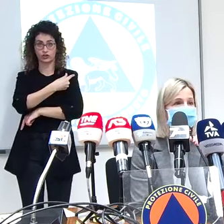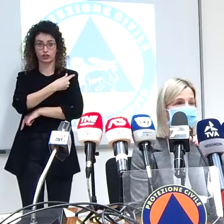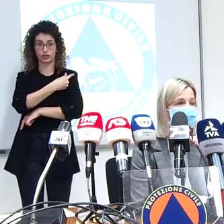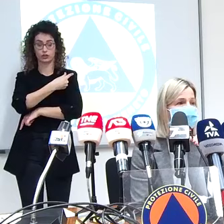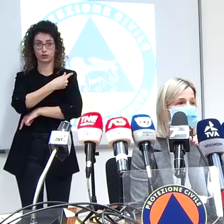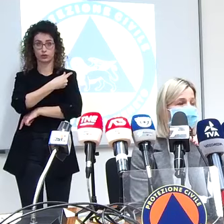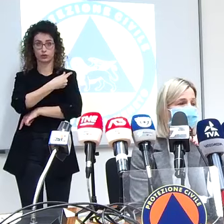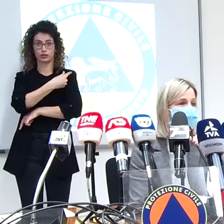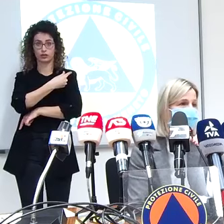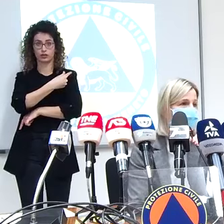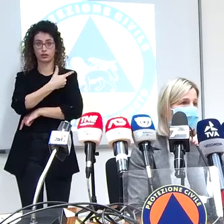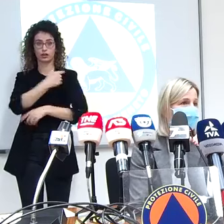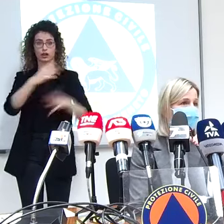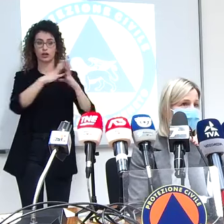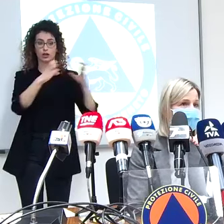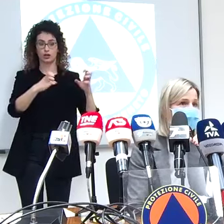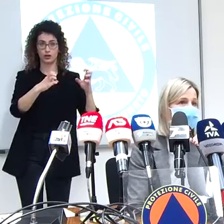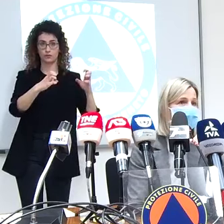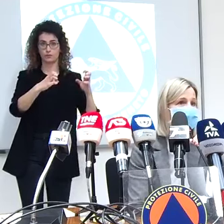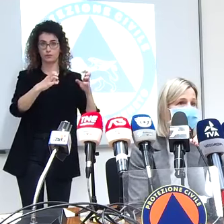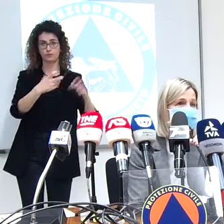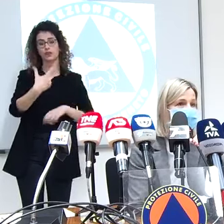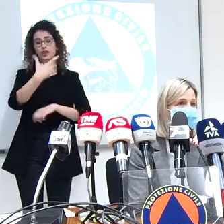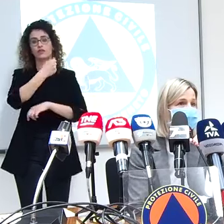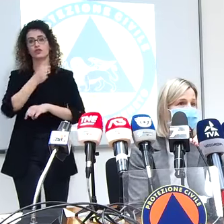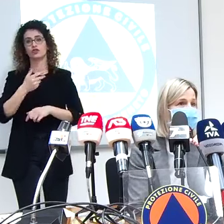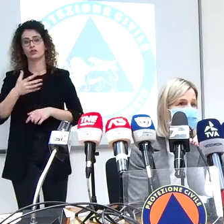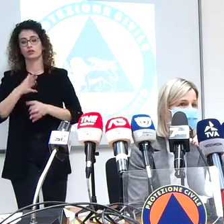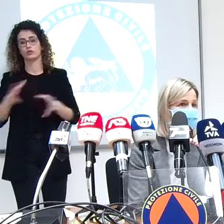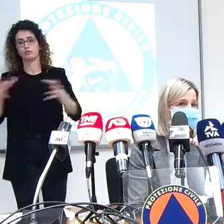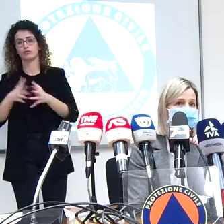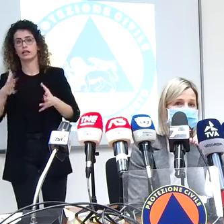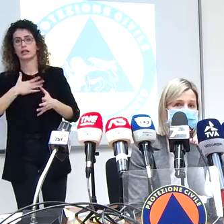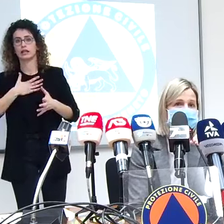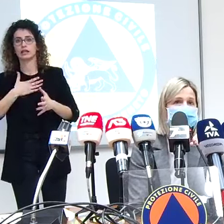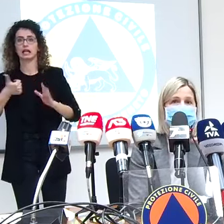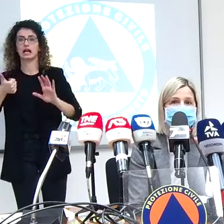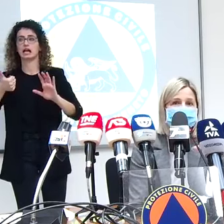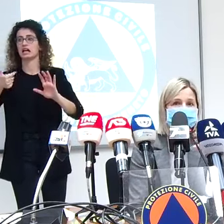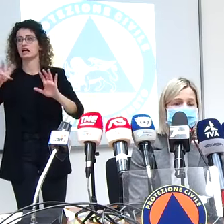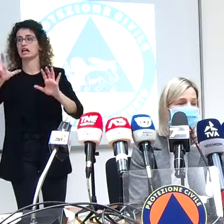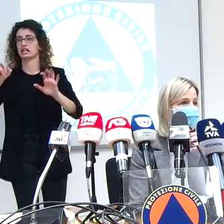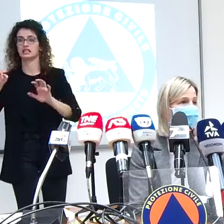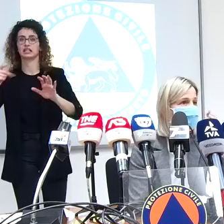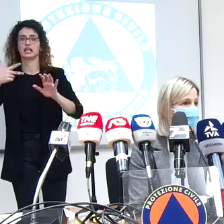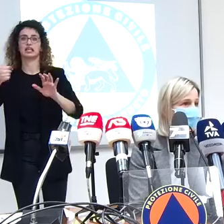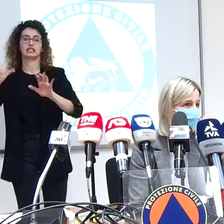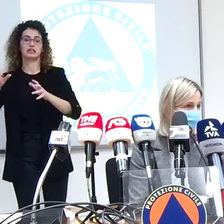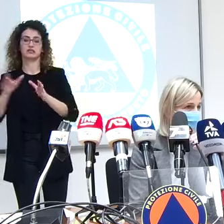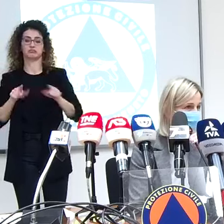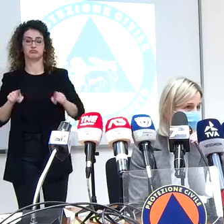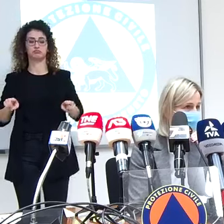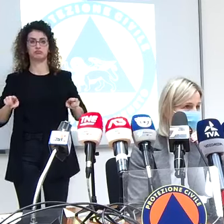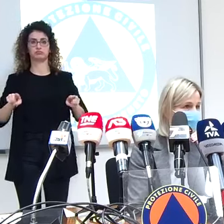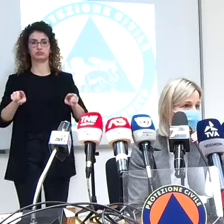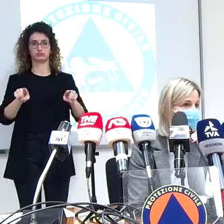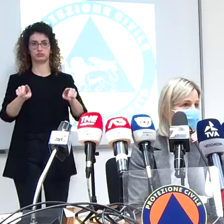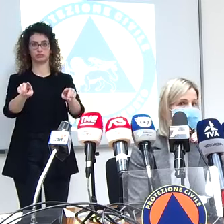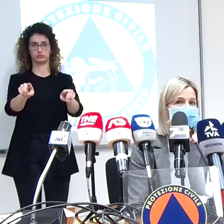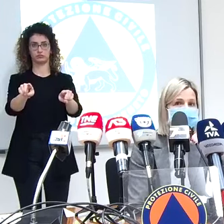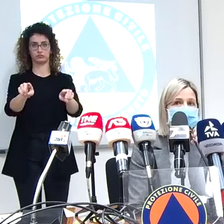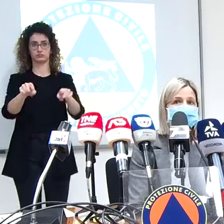alle vaccinazioni delle classi di età dei settantenni piuttosto che dei settantacinquenni dei settantotenni o dei sessantacinquenni